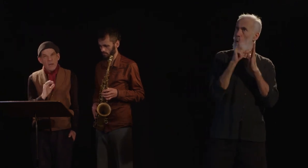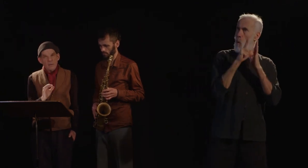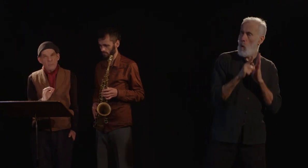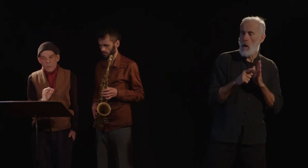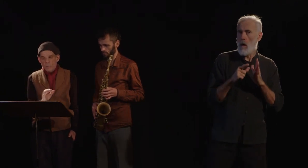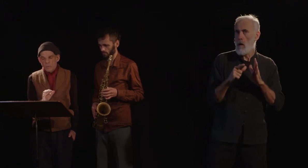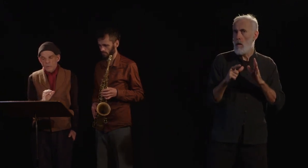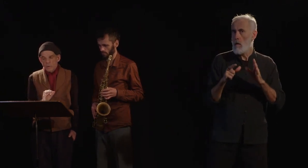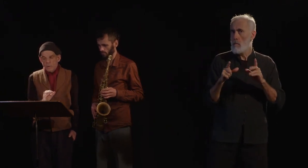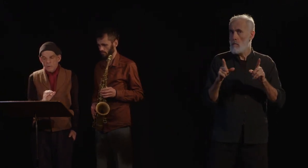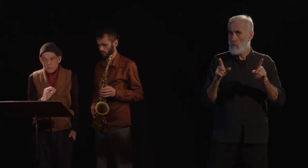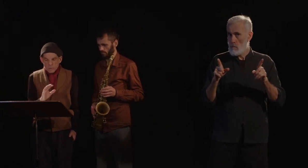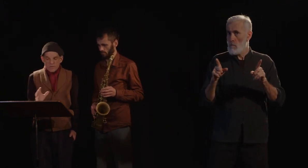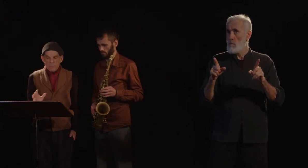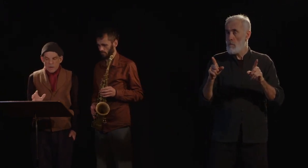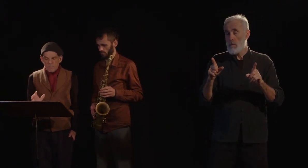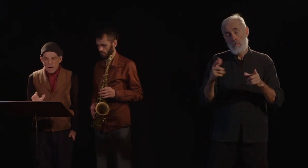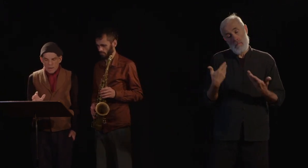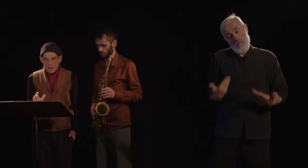dernier mot, je terminerai par là.